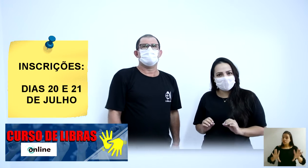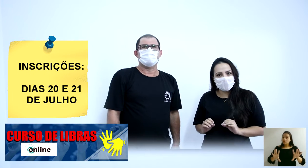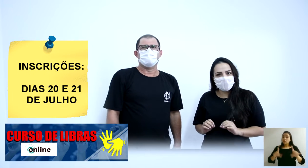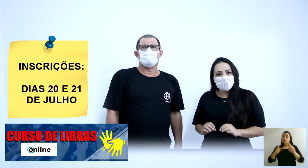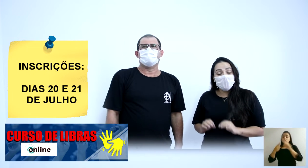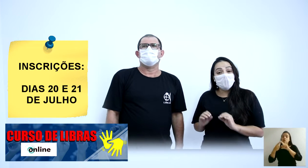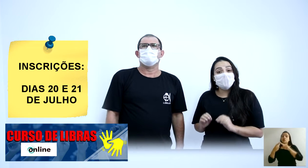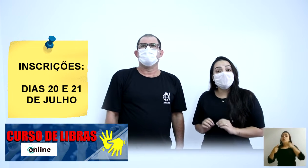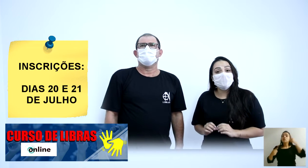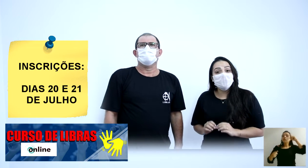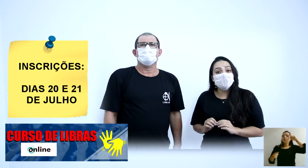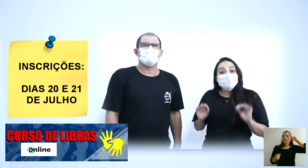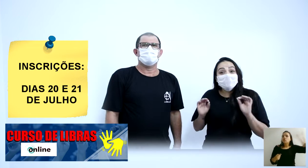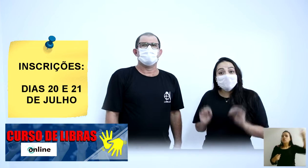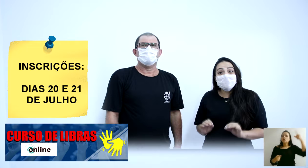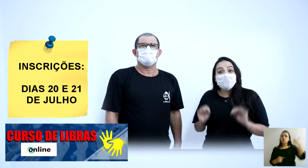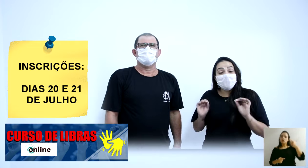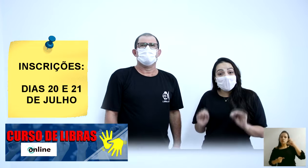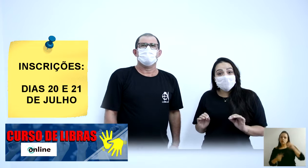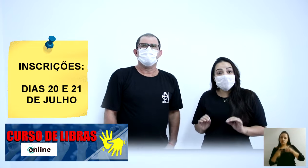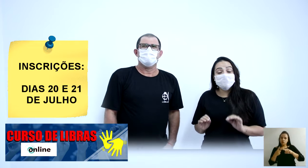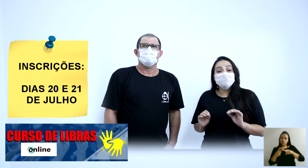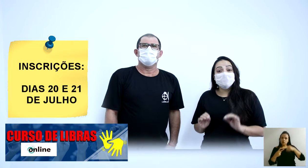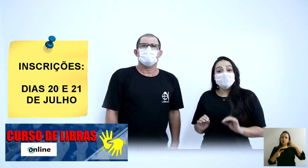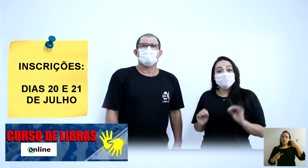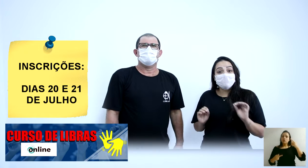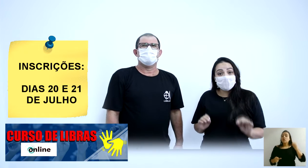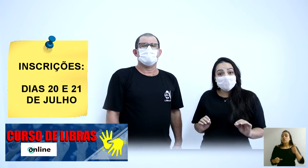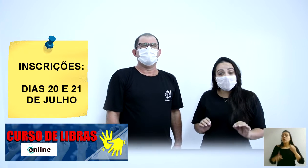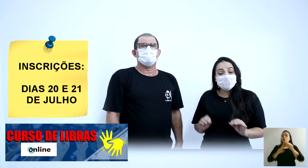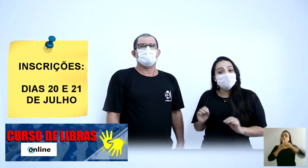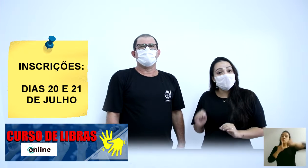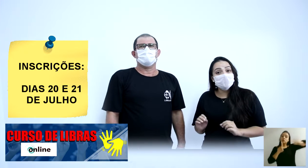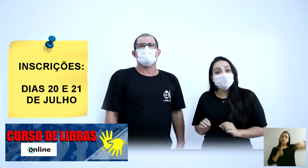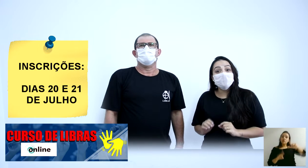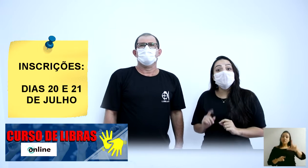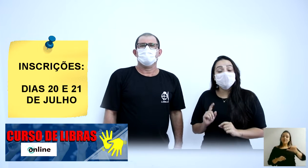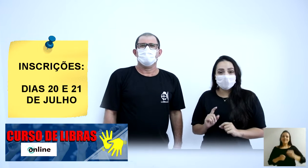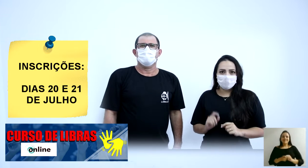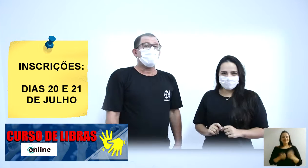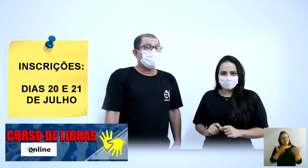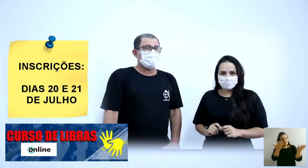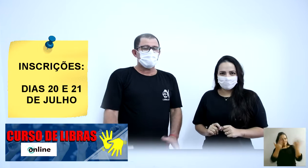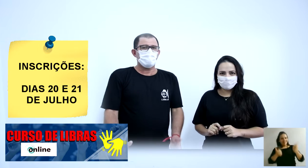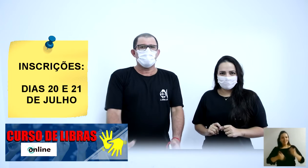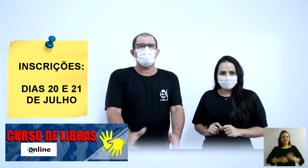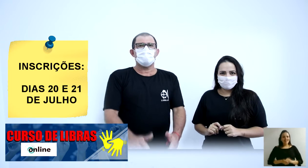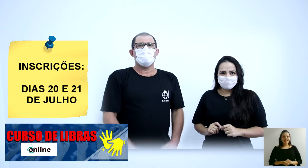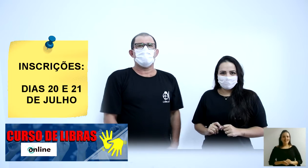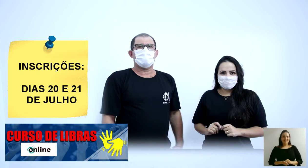Conexão Educa exclusivamente nos dias 20 e 21 de julho. Não perca esta oportunidade!